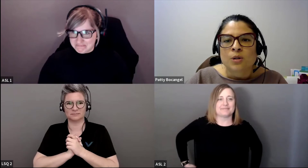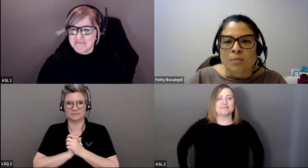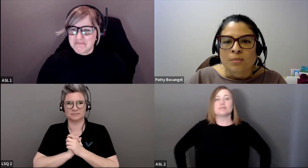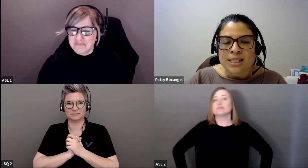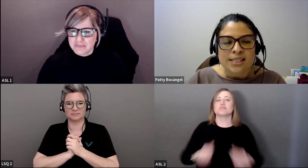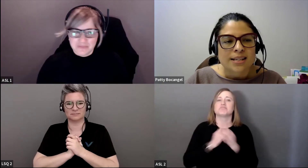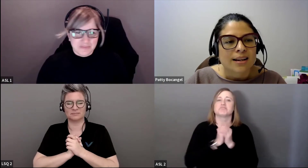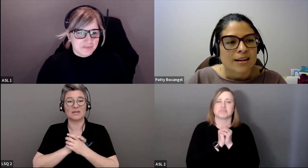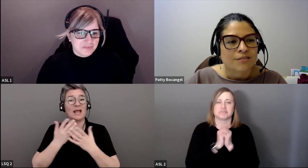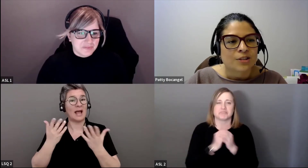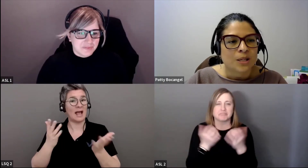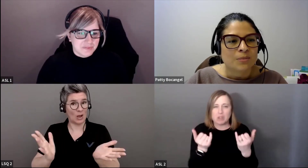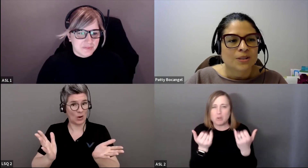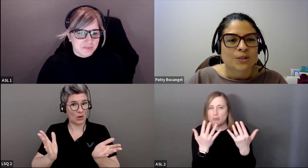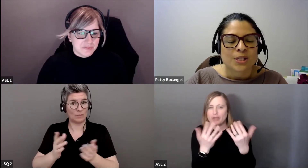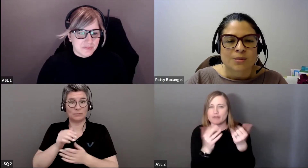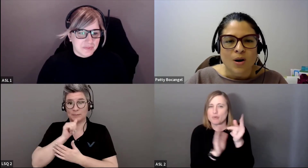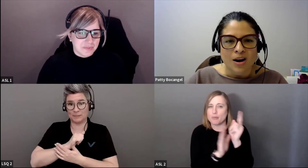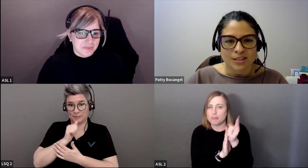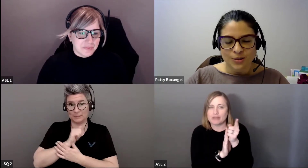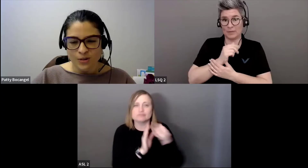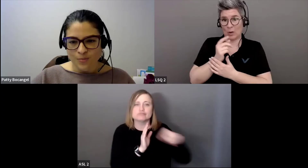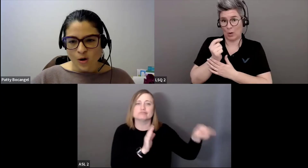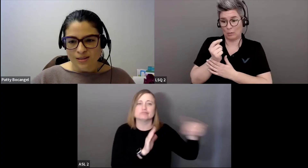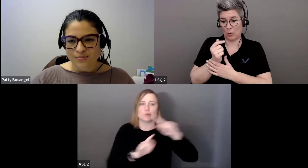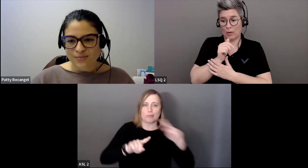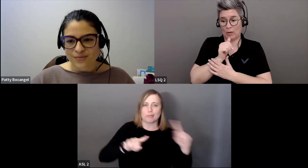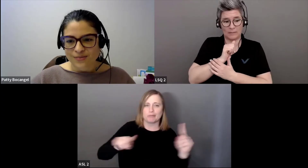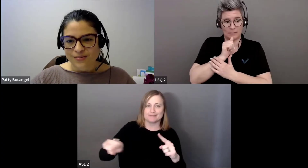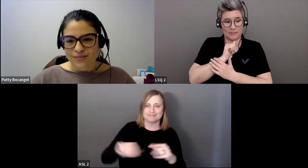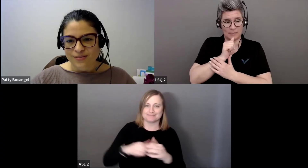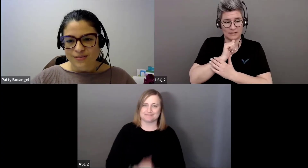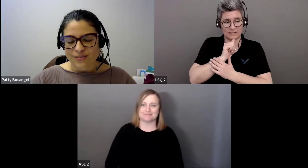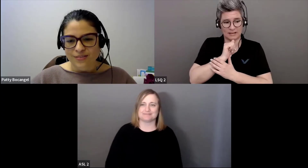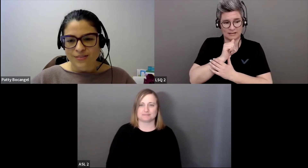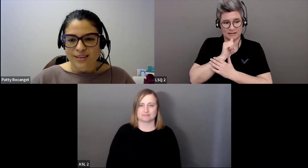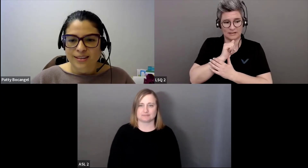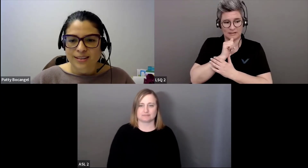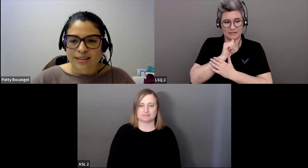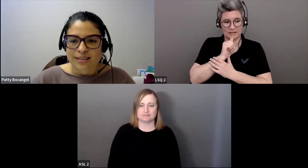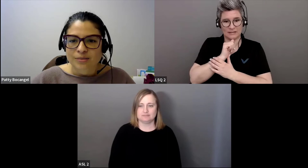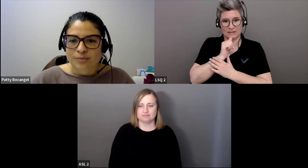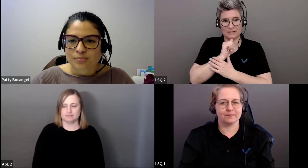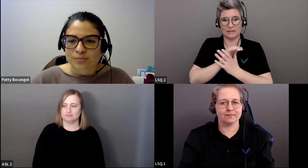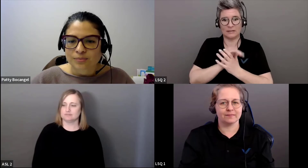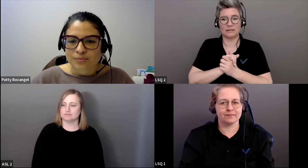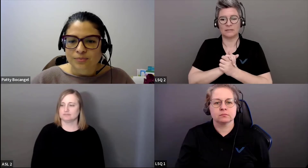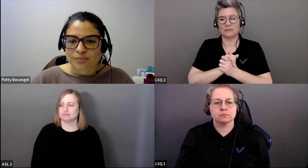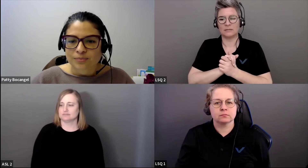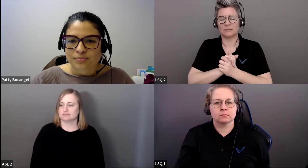Alors, patientons un petit instant que chacun puisse répondre.